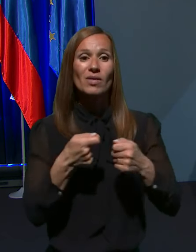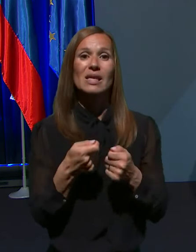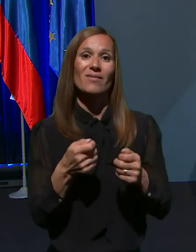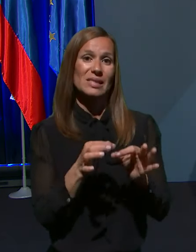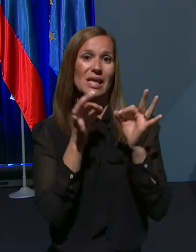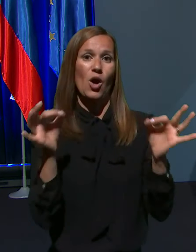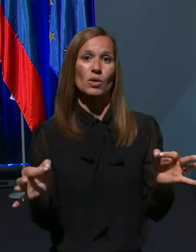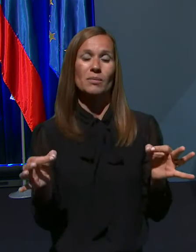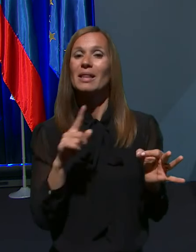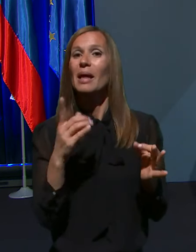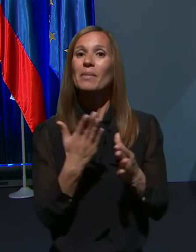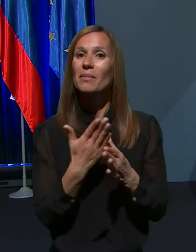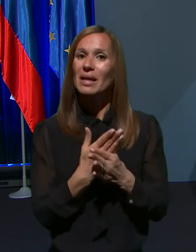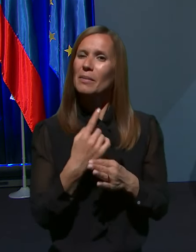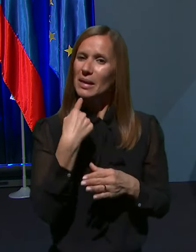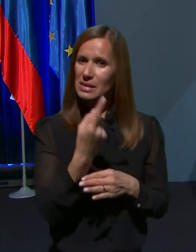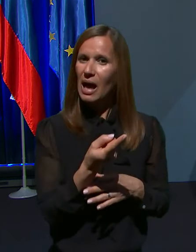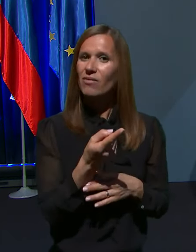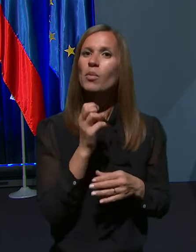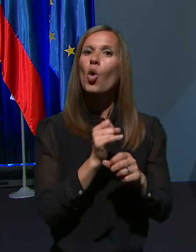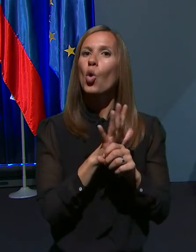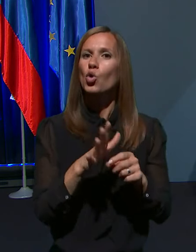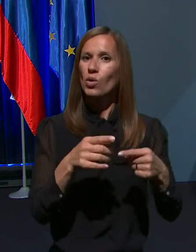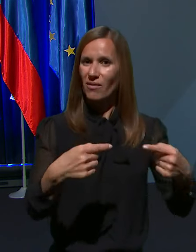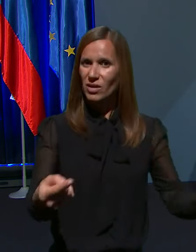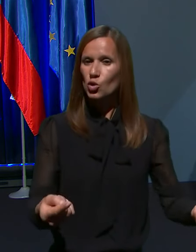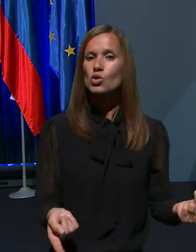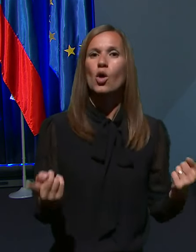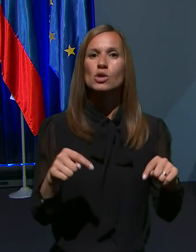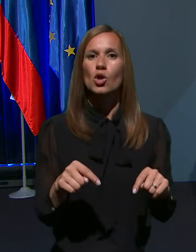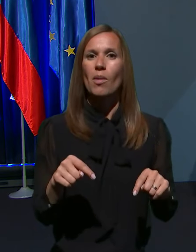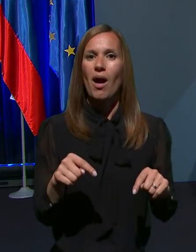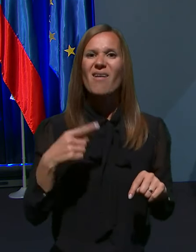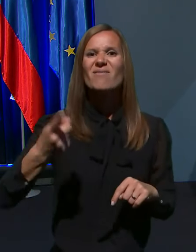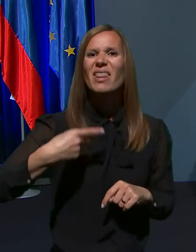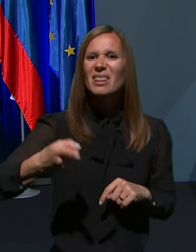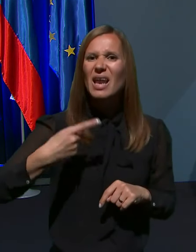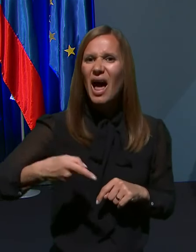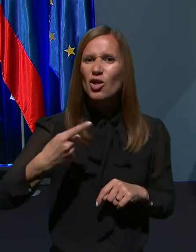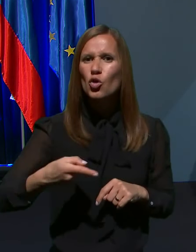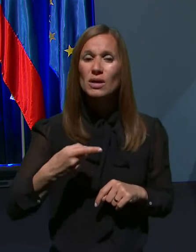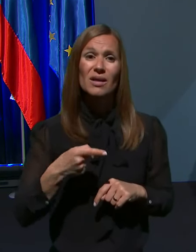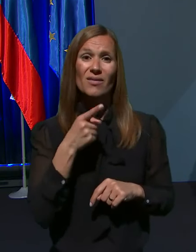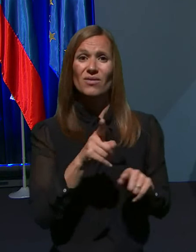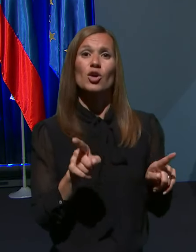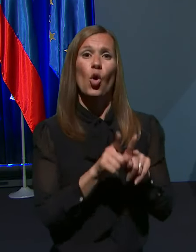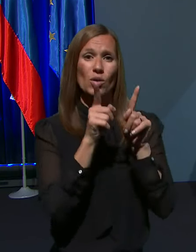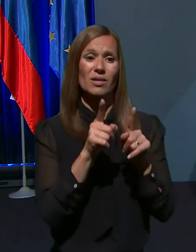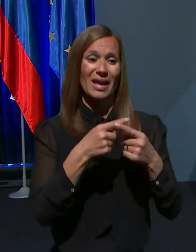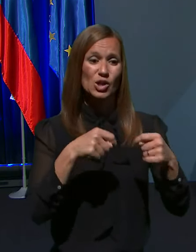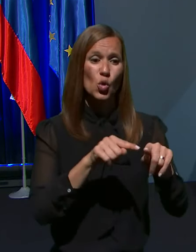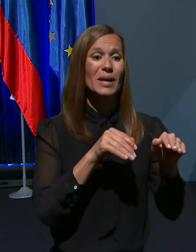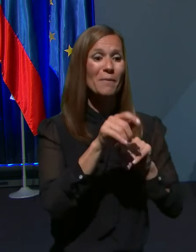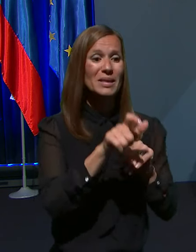neprimernimi izjavami o koronavirusu oziroma ventilatorjih ste kot resorni minister sprijeli